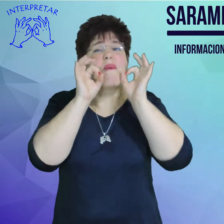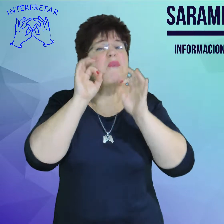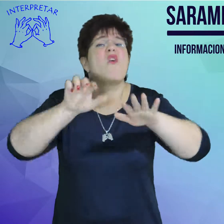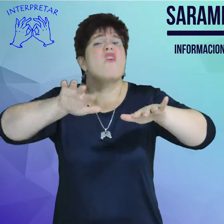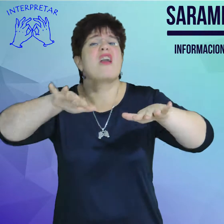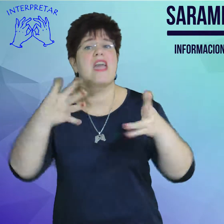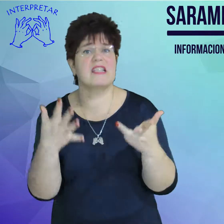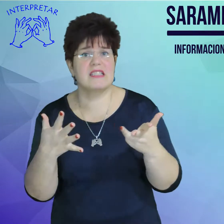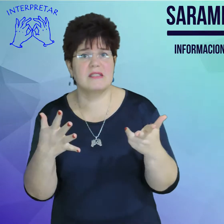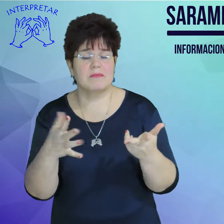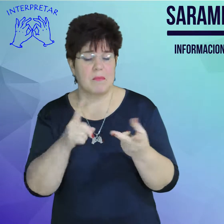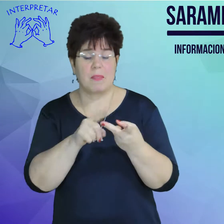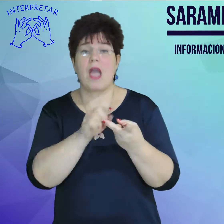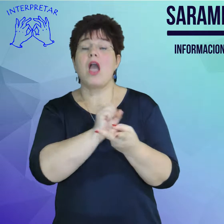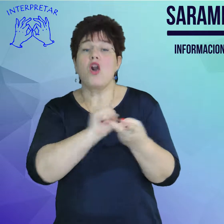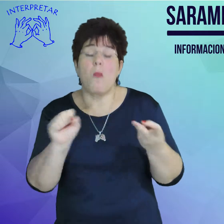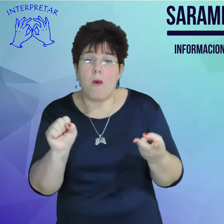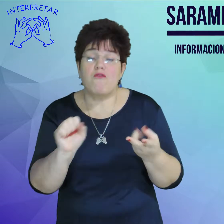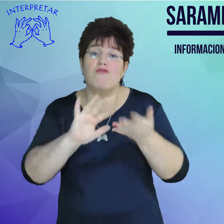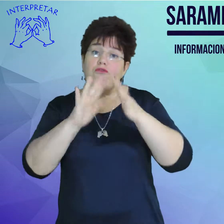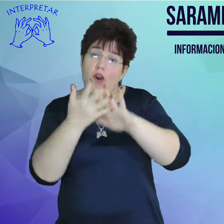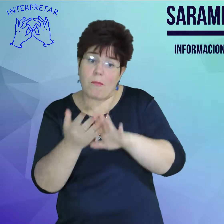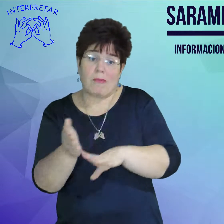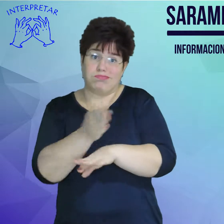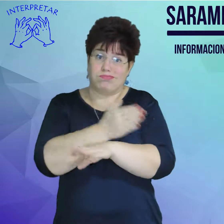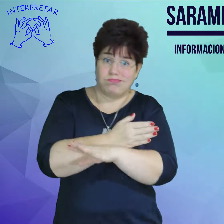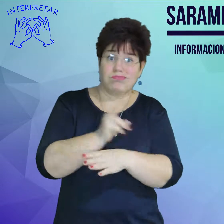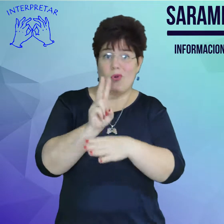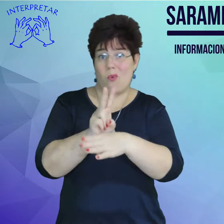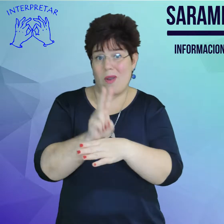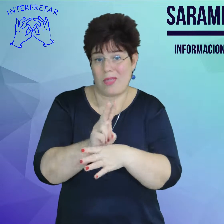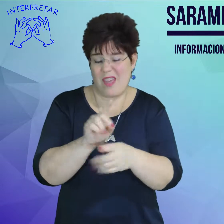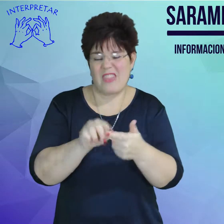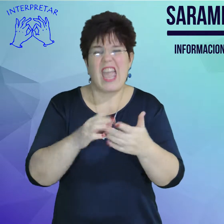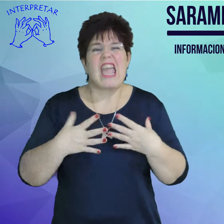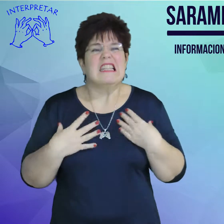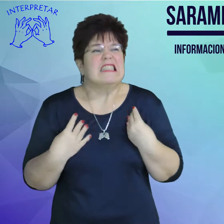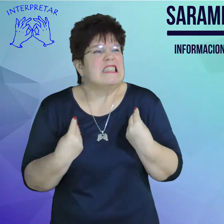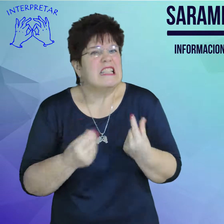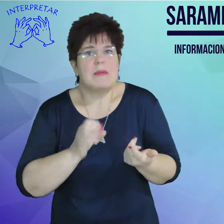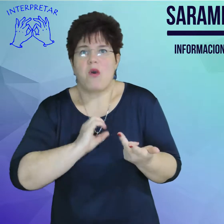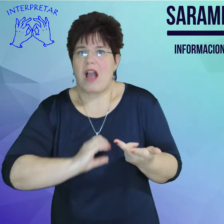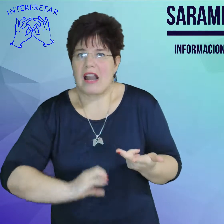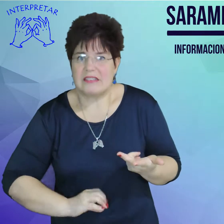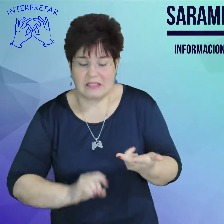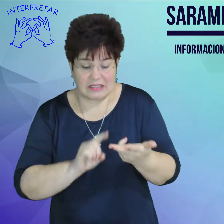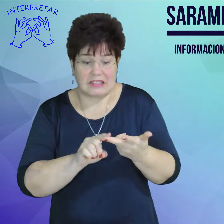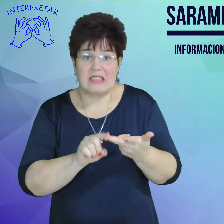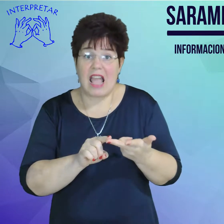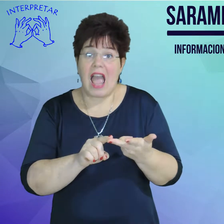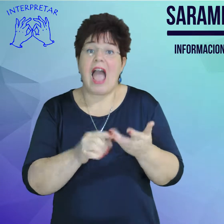prevenirlo, qué síntomas nos puede dar, dentro de la prevención hablar de la vacuna y dónde podemos recibirlo.